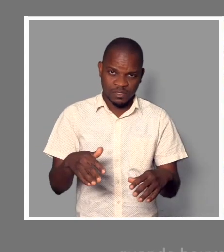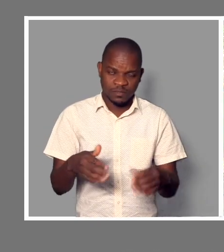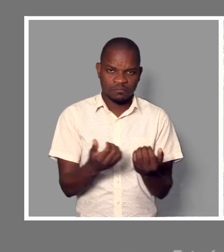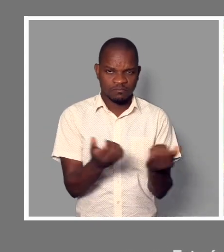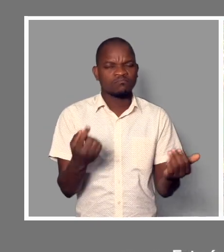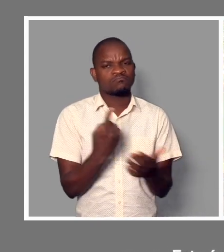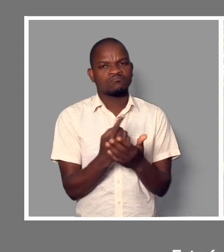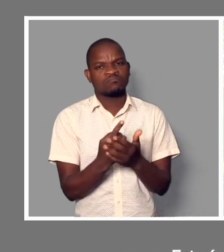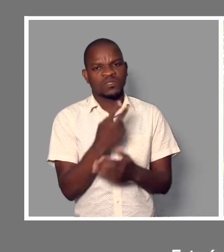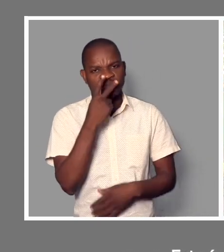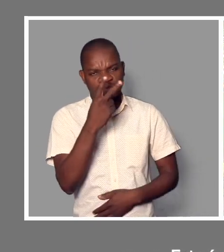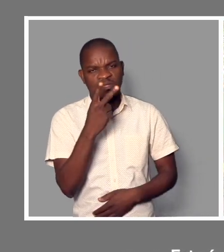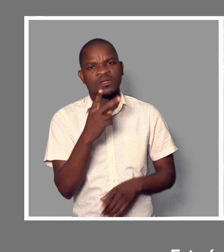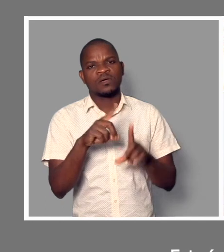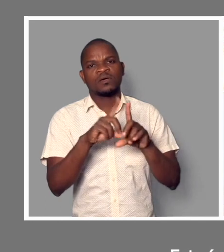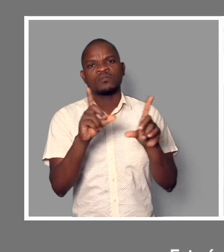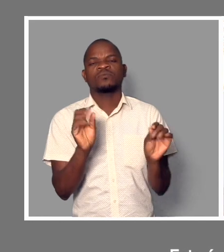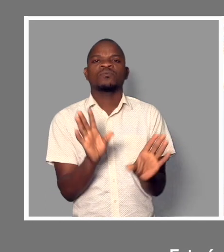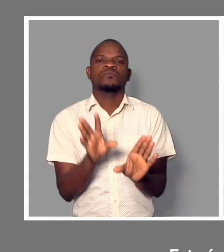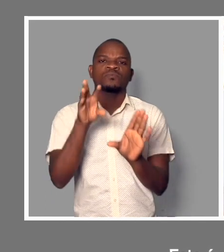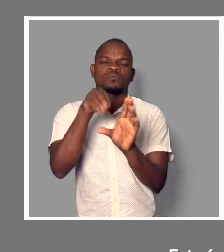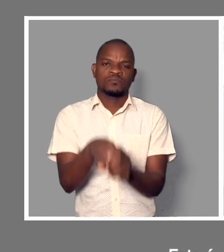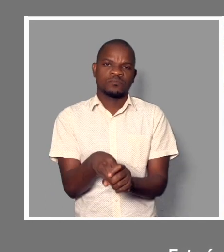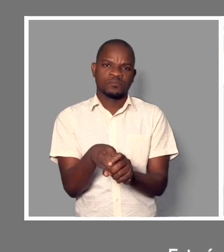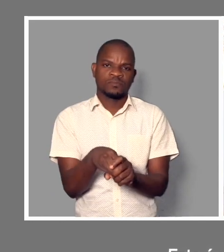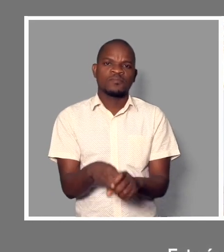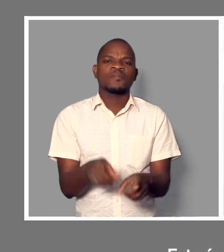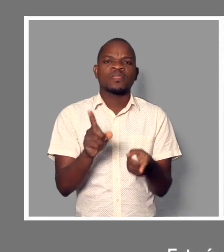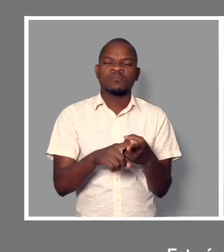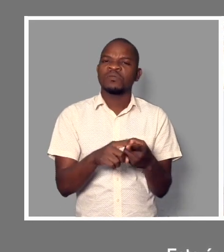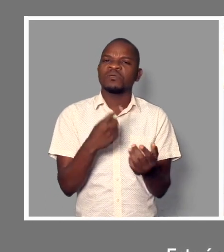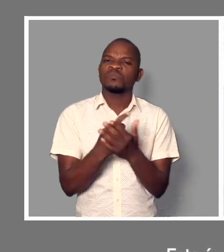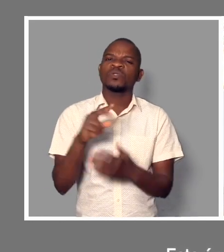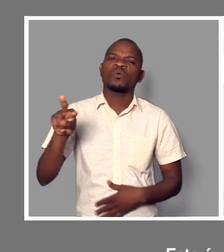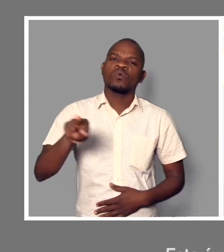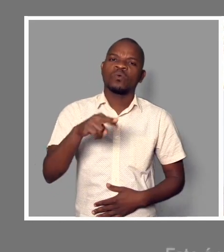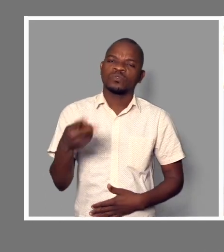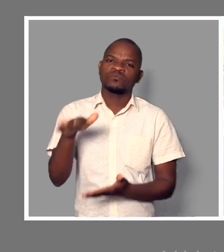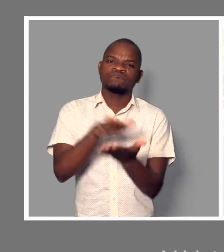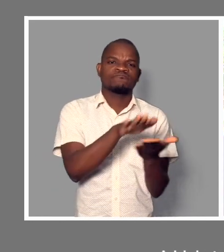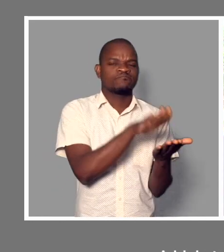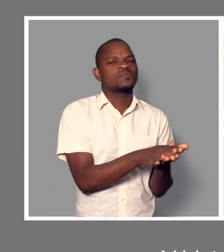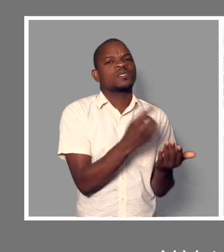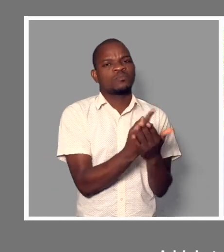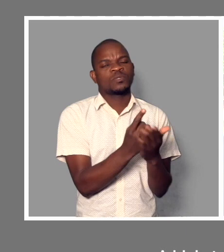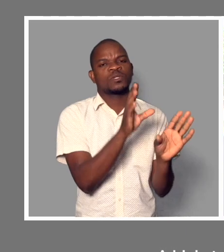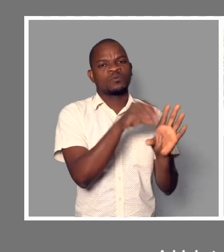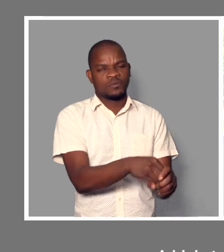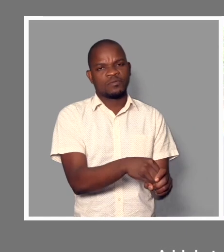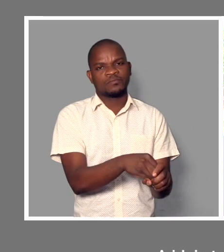Deficiência. Isso é um chamamento que pode ser replicado para os outros parques, sejam inclusivos. A ideia também é essa, de